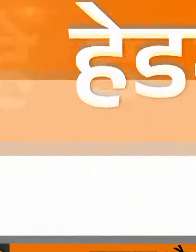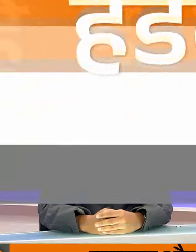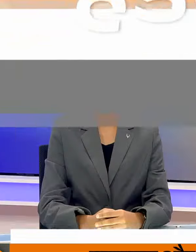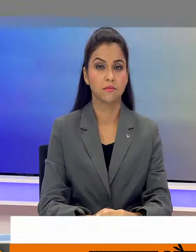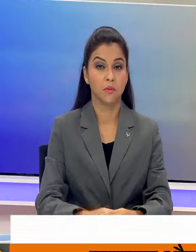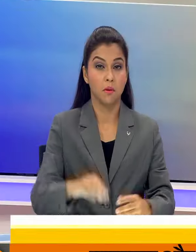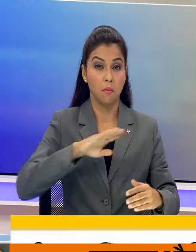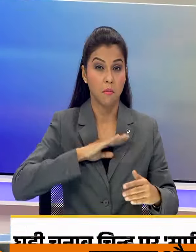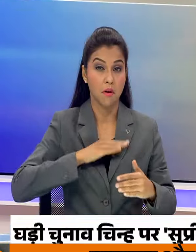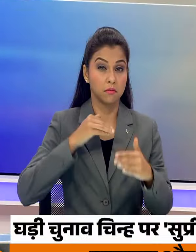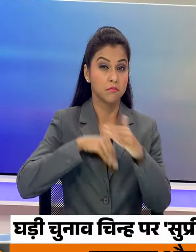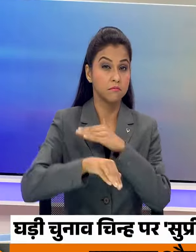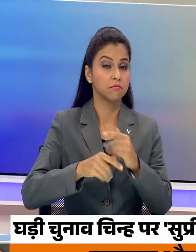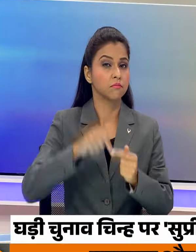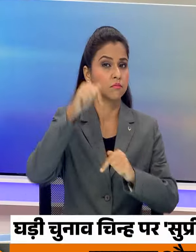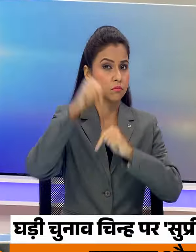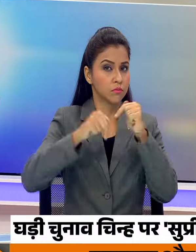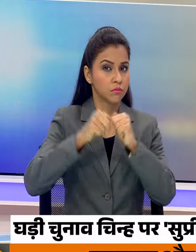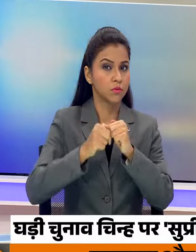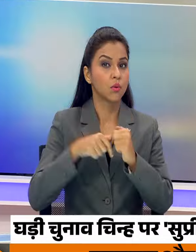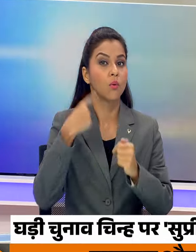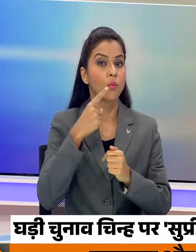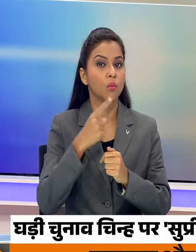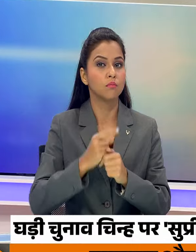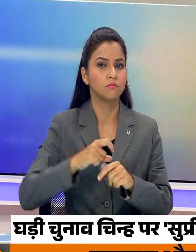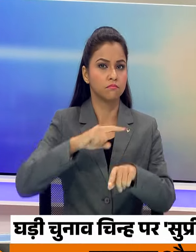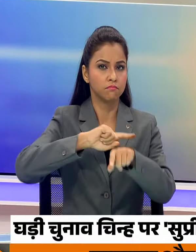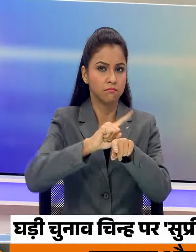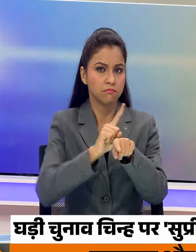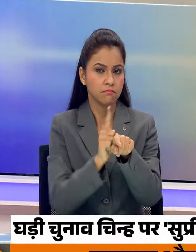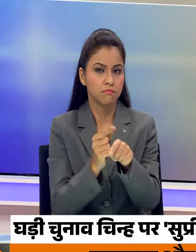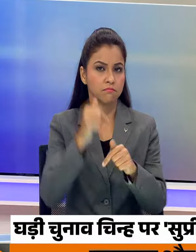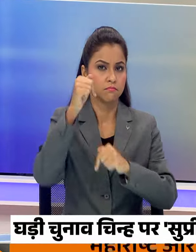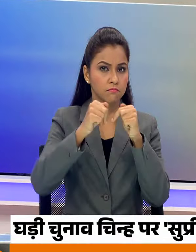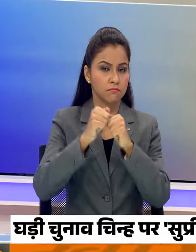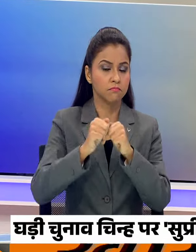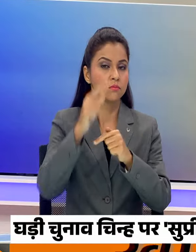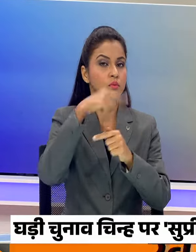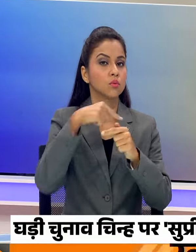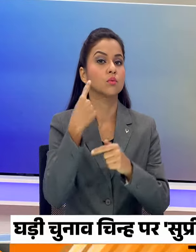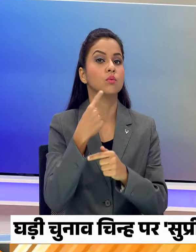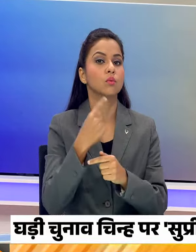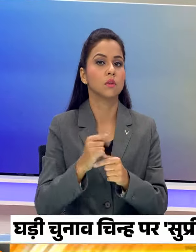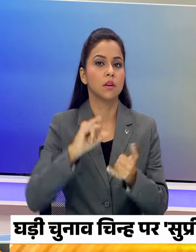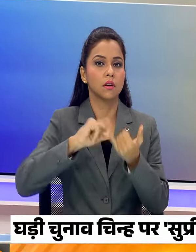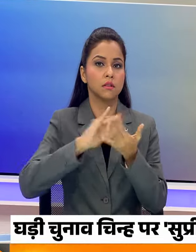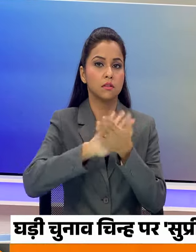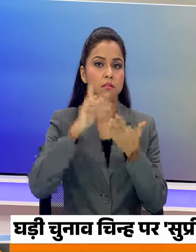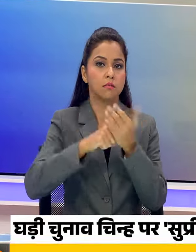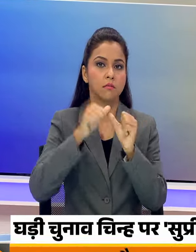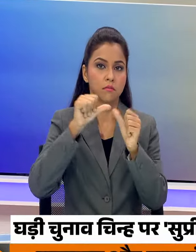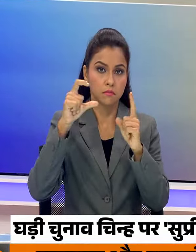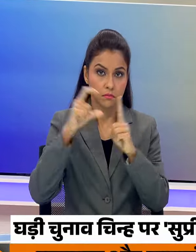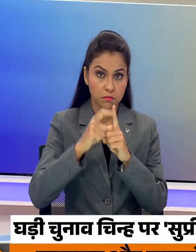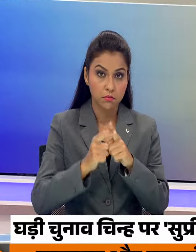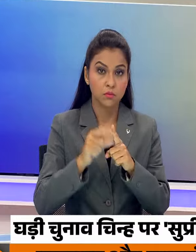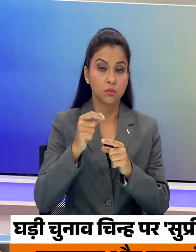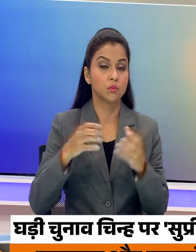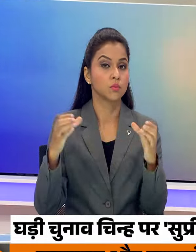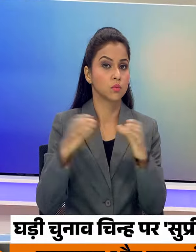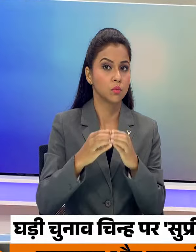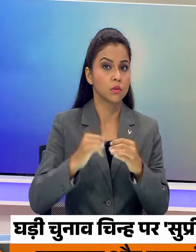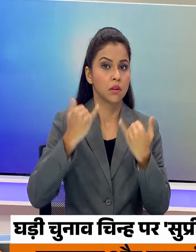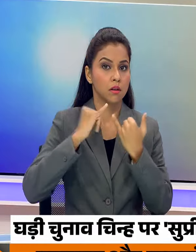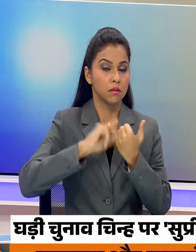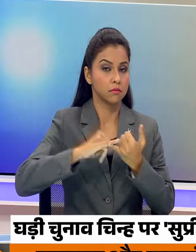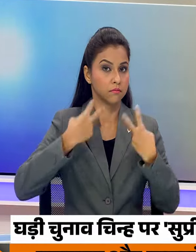महराष्ट्र चुनाव में कौन करेगा घडी चुनाव चिन का इस्तमाल शरत पवार गुट की याचिका पर सुप्रिम कोट